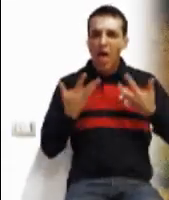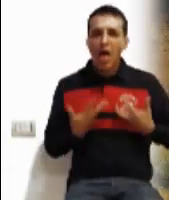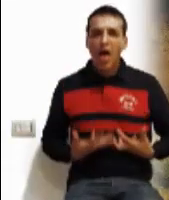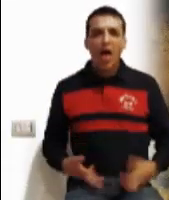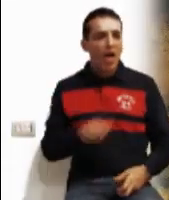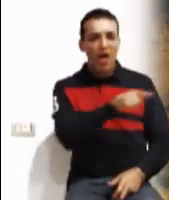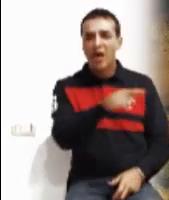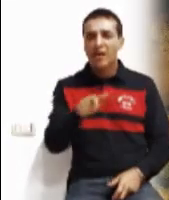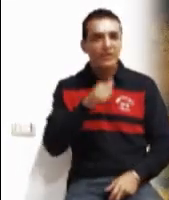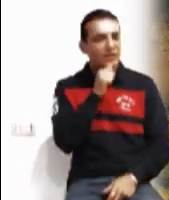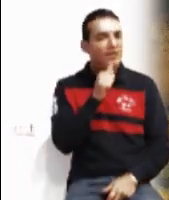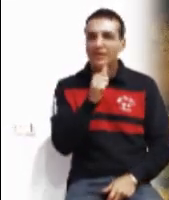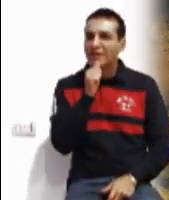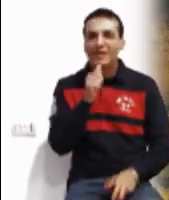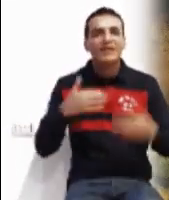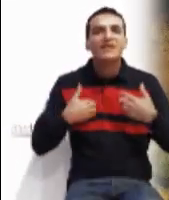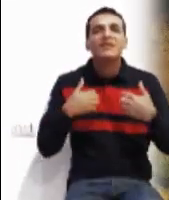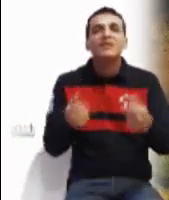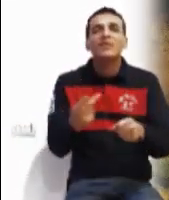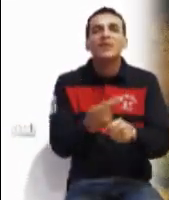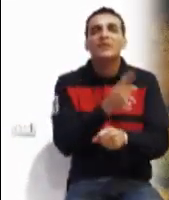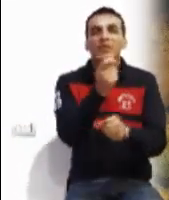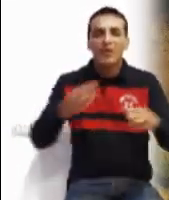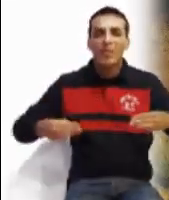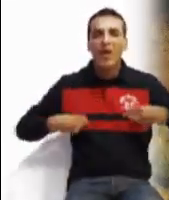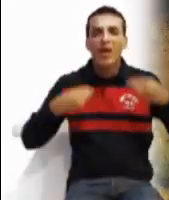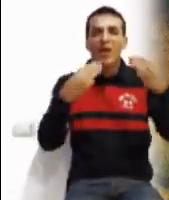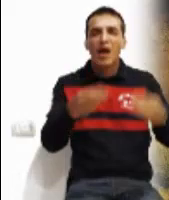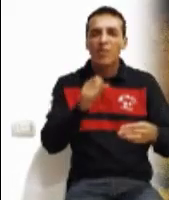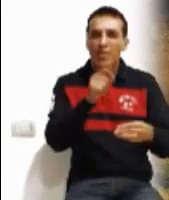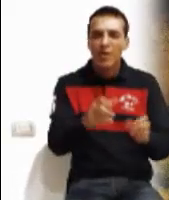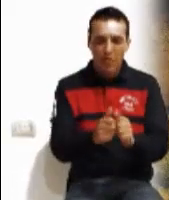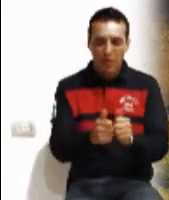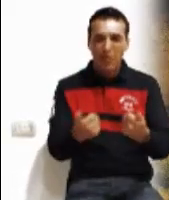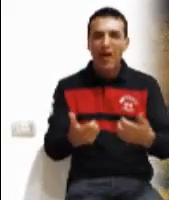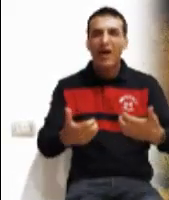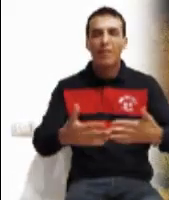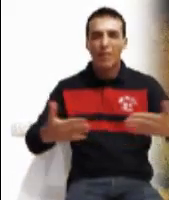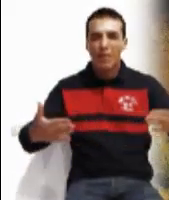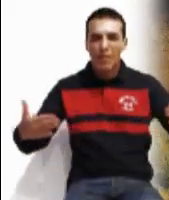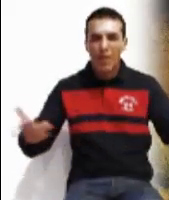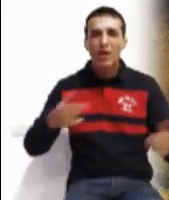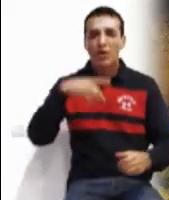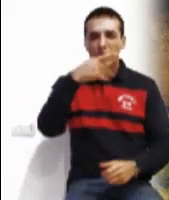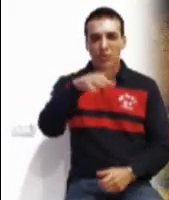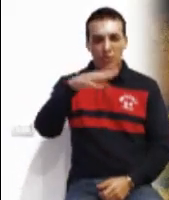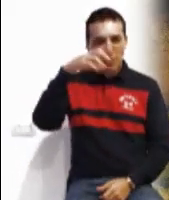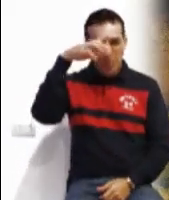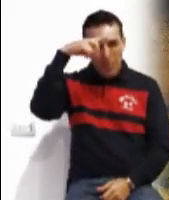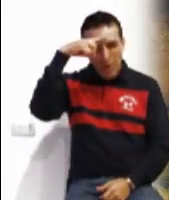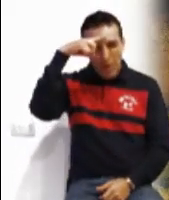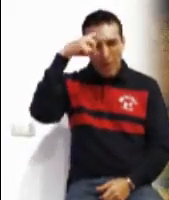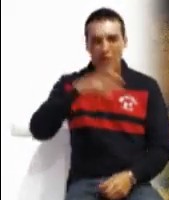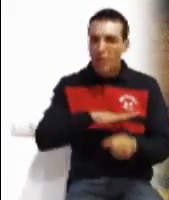entendido el episodio de los panes, pues tenían la mente embotada Palabra del Señor